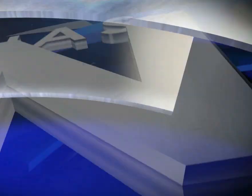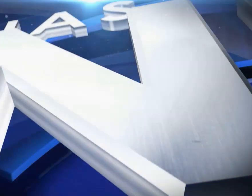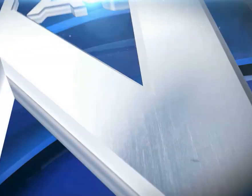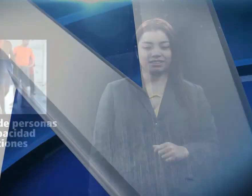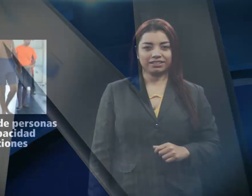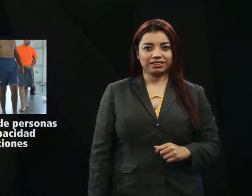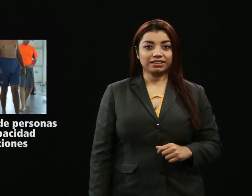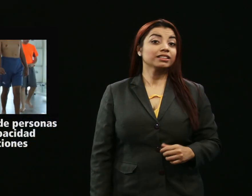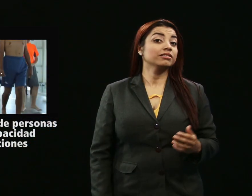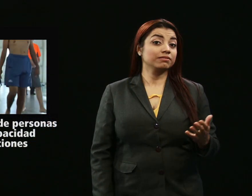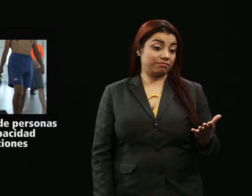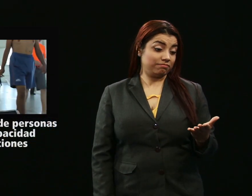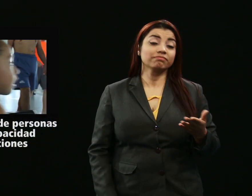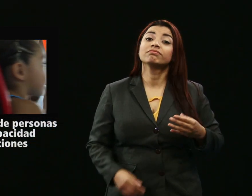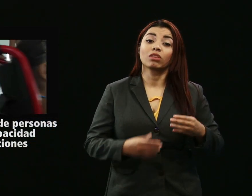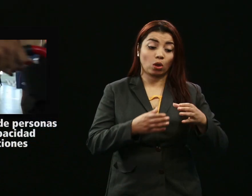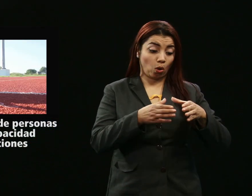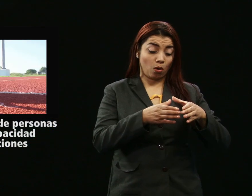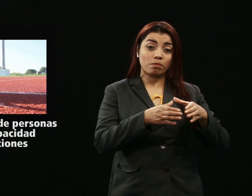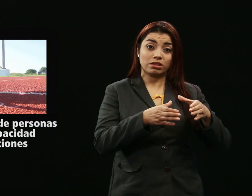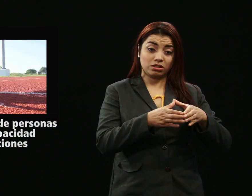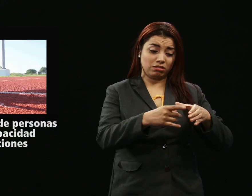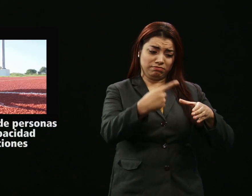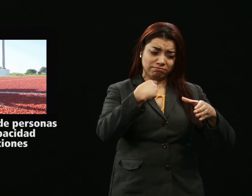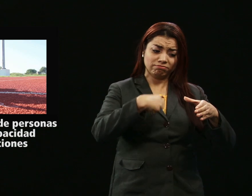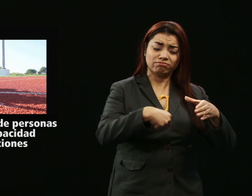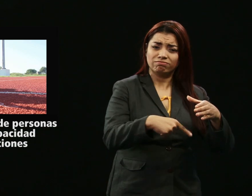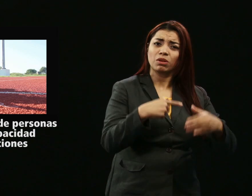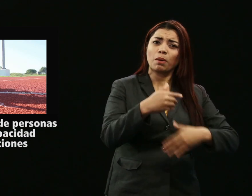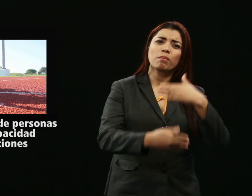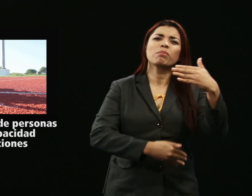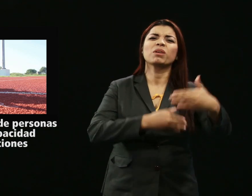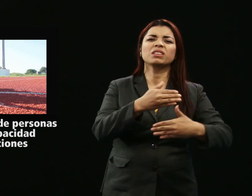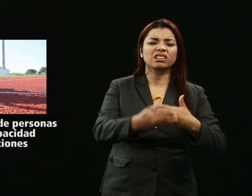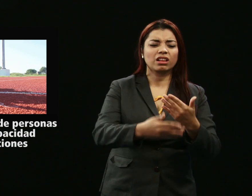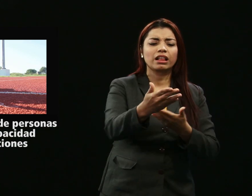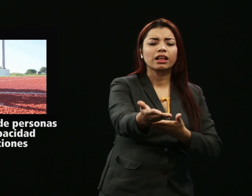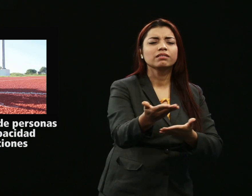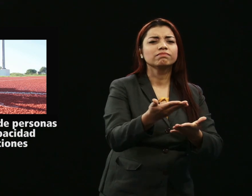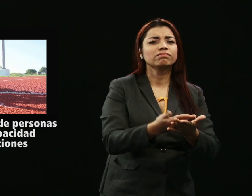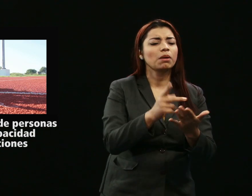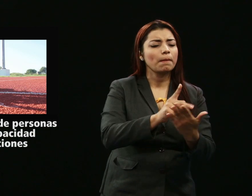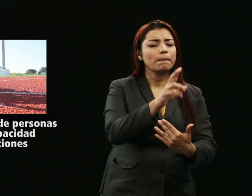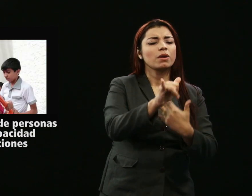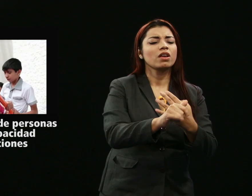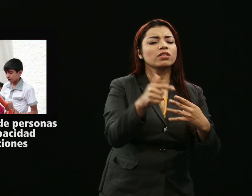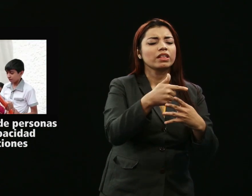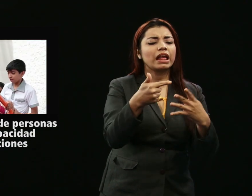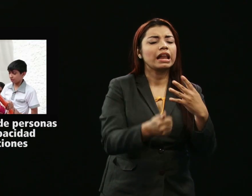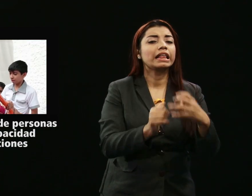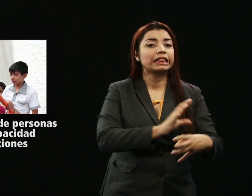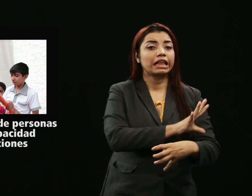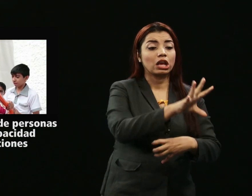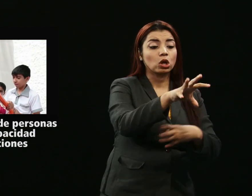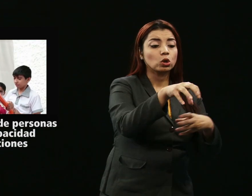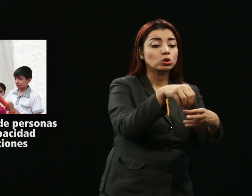En el proceso de estudio del Proyecto de Ley de Inclusión a las Personas con Discapacidad, la Comisión de la Familia, Niñez,